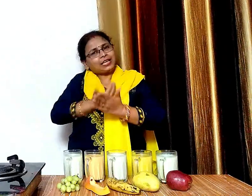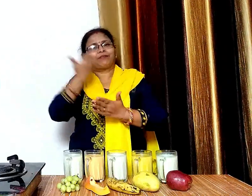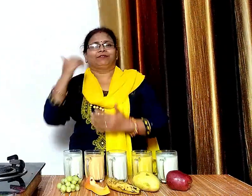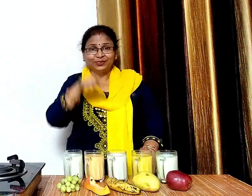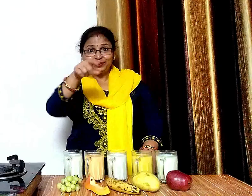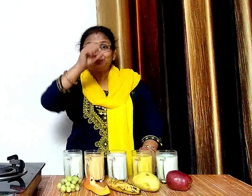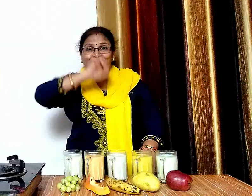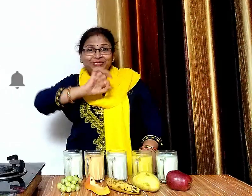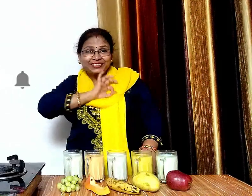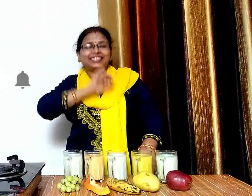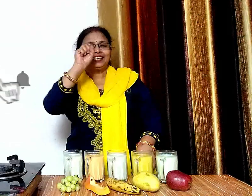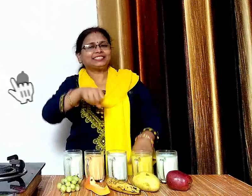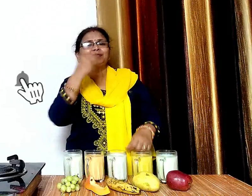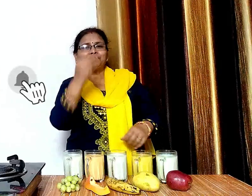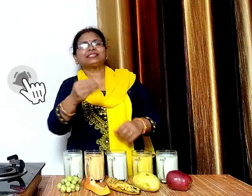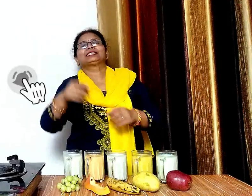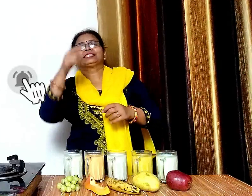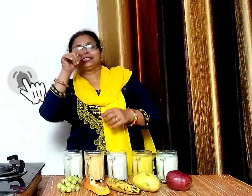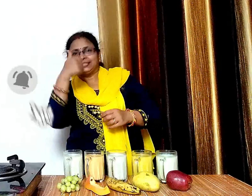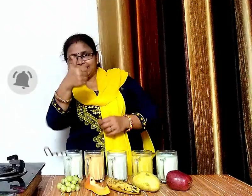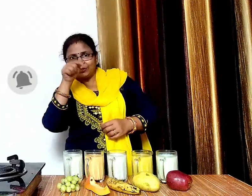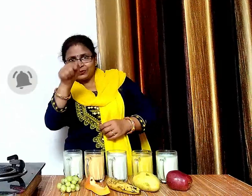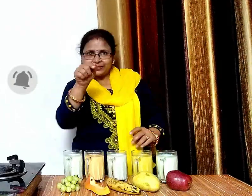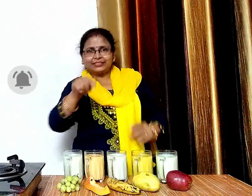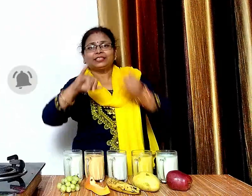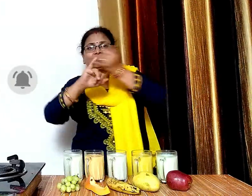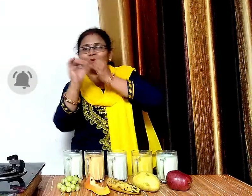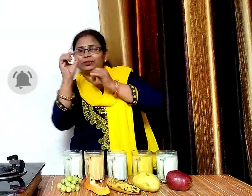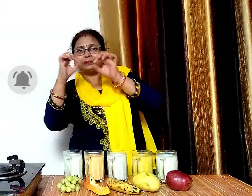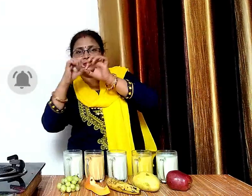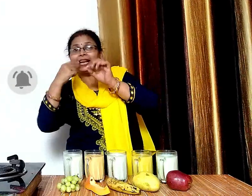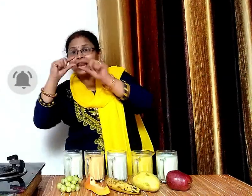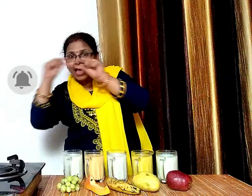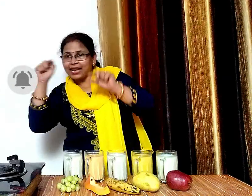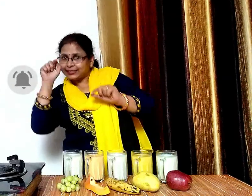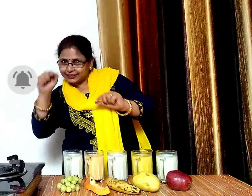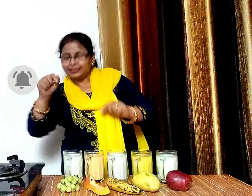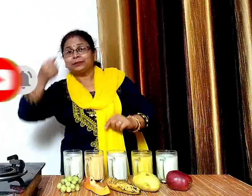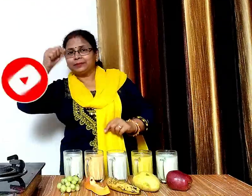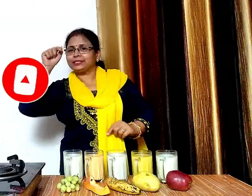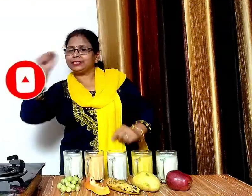साथ इंजॉय कर सकते हैं अगर आपको मेरी वीडियो पसंद आयो तो इस वीडियो को लाइक और चैनल को सब्सक्राइब करना ना भूले